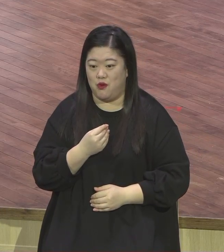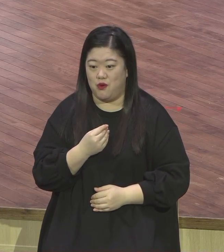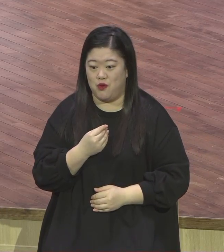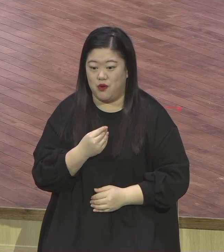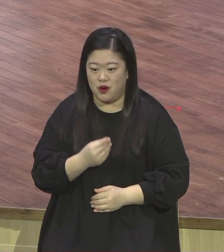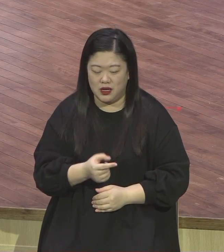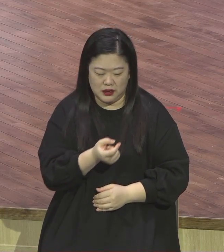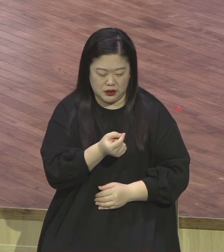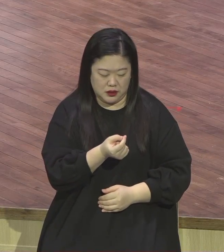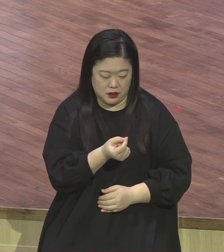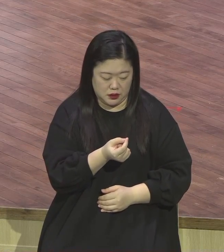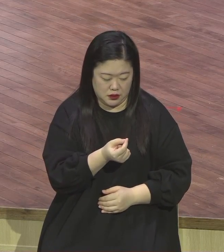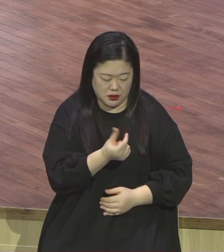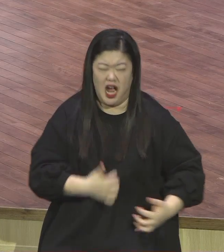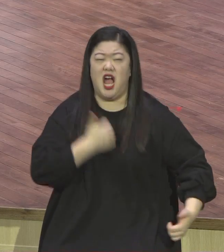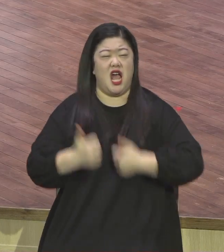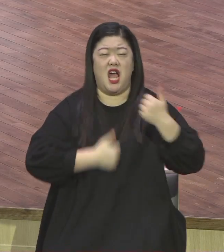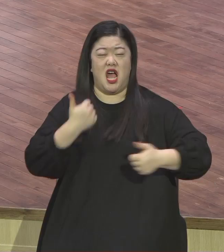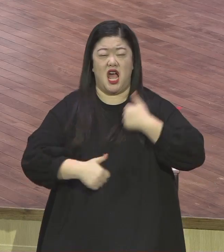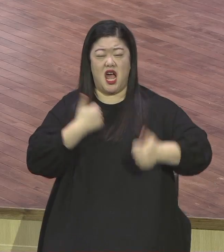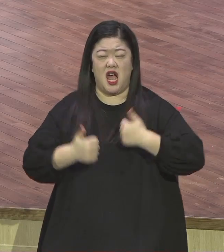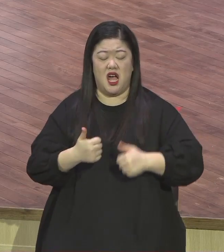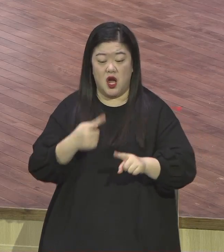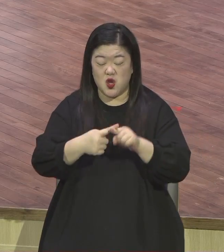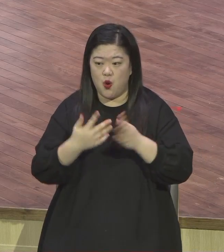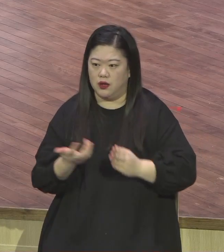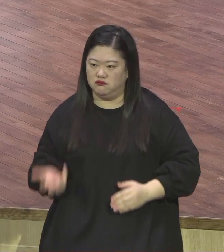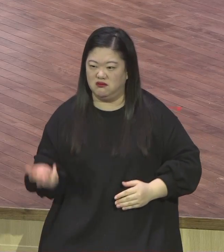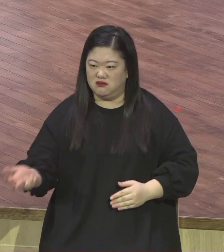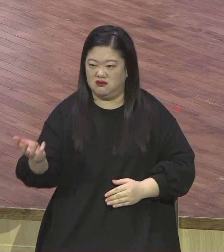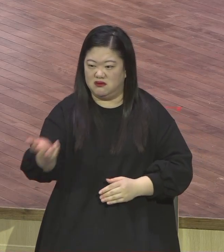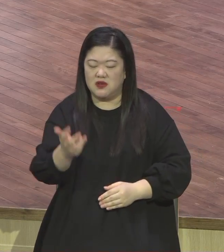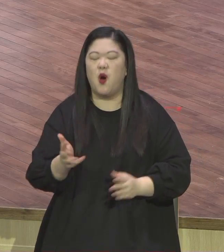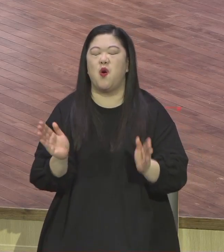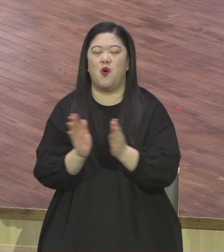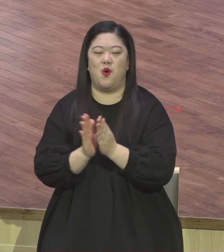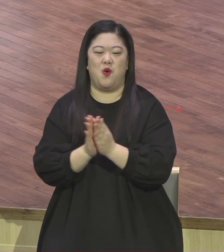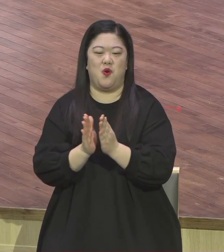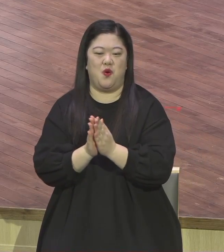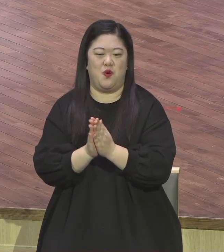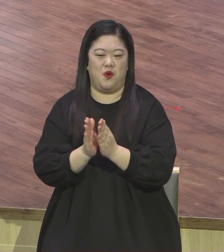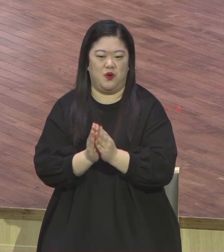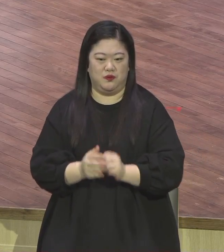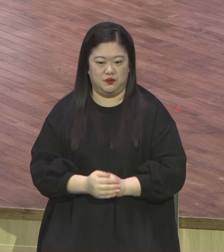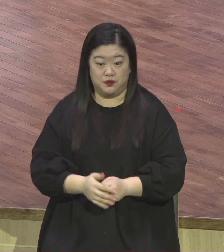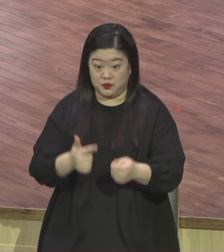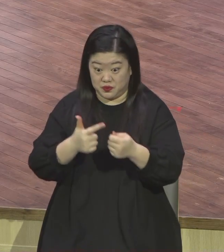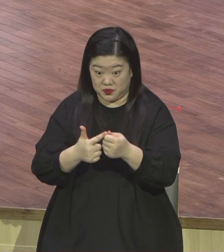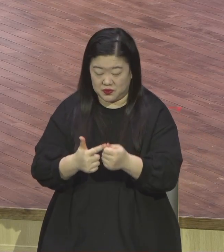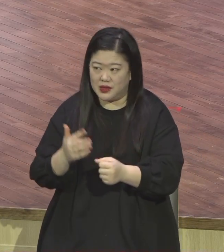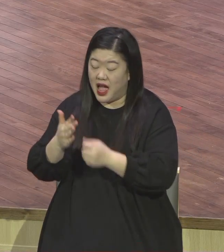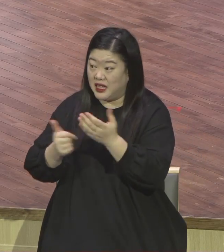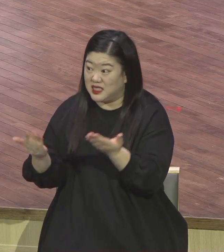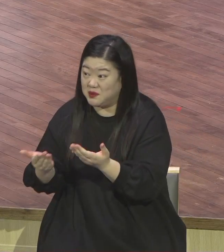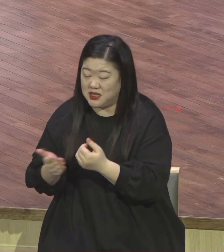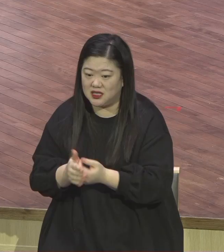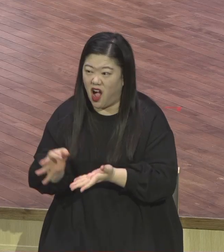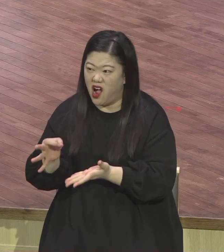일에도 화를 내고 교회를 옮겨 다닐 것이요 하나님의 일과 헌금에 인식한 자는 복이 있나니 그들은